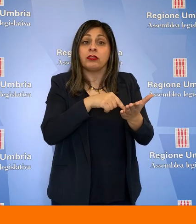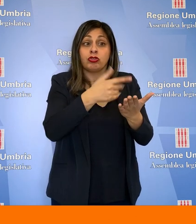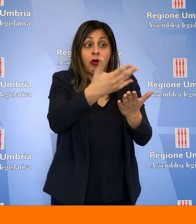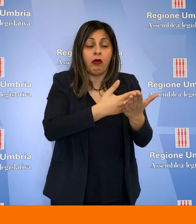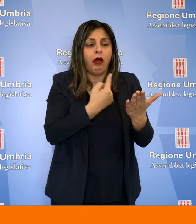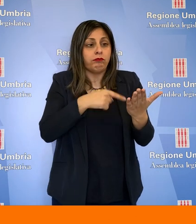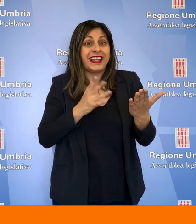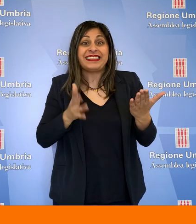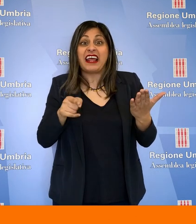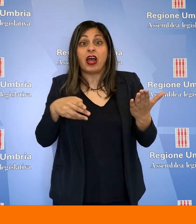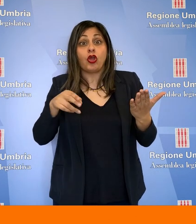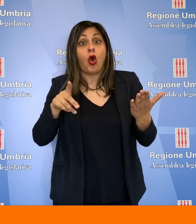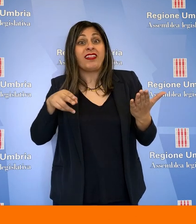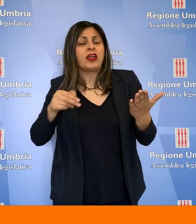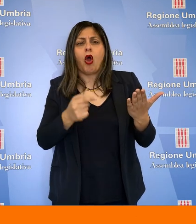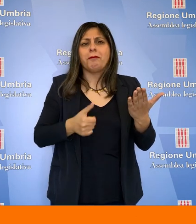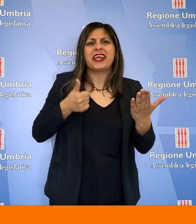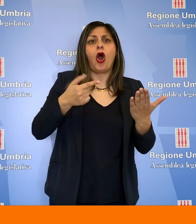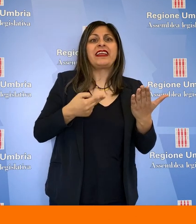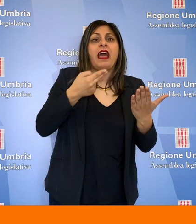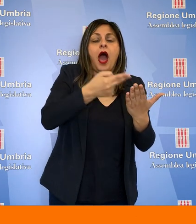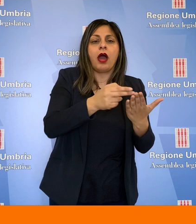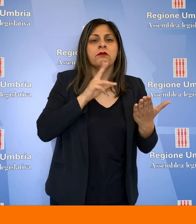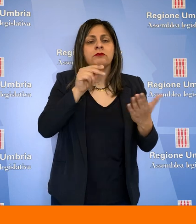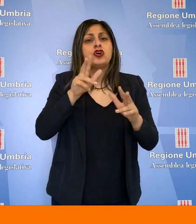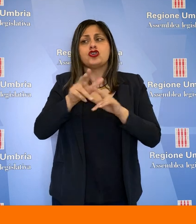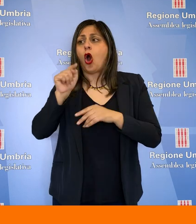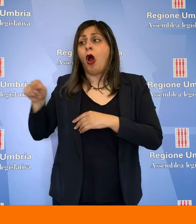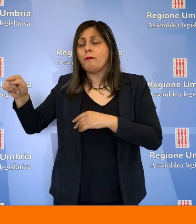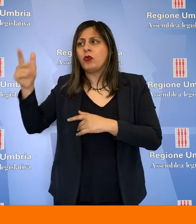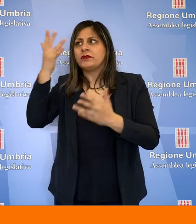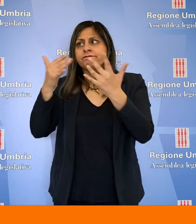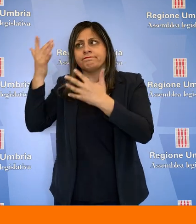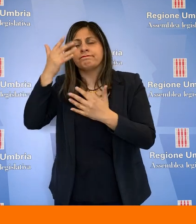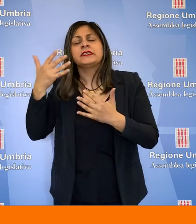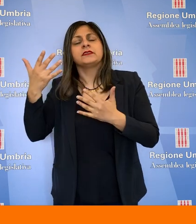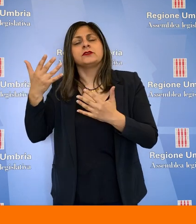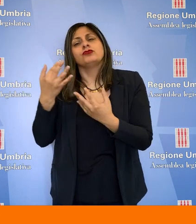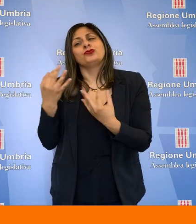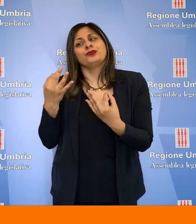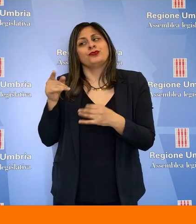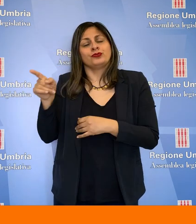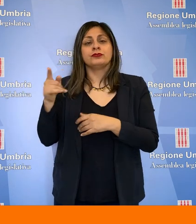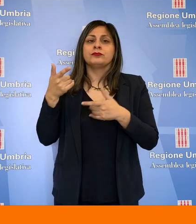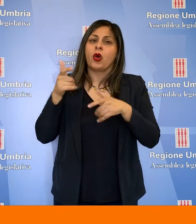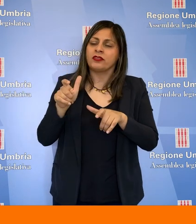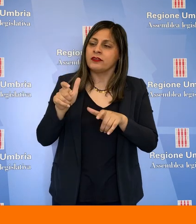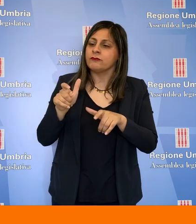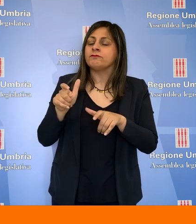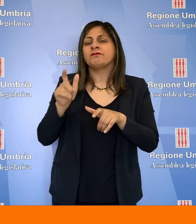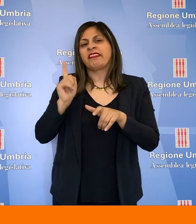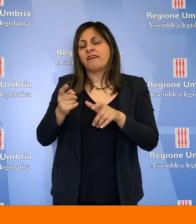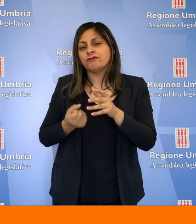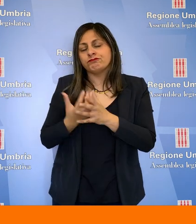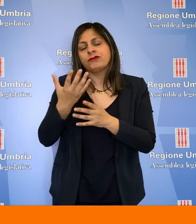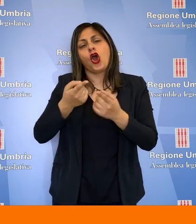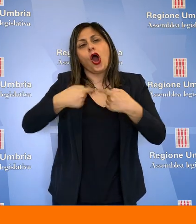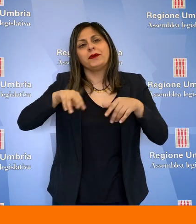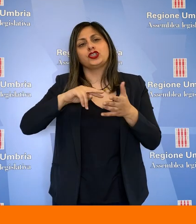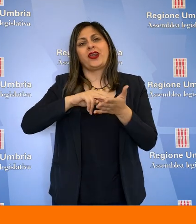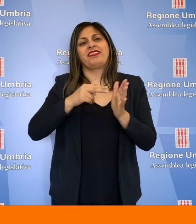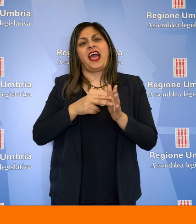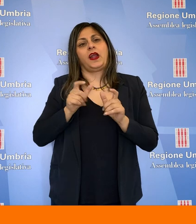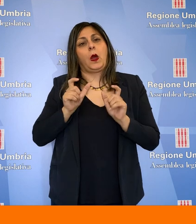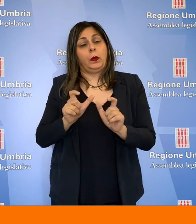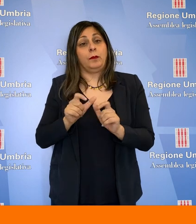'intervento nel documento viene ritenuto prioritario, ha definito le proposte emerse dagli amministratori comunali di buon senso, considerando